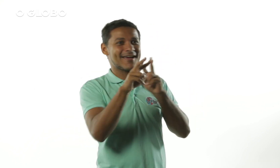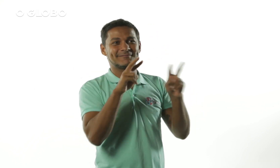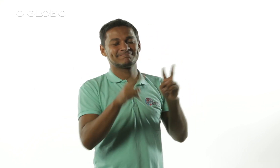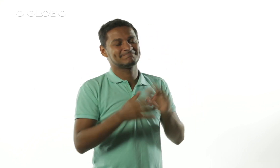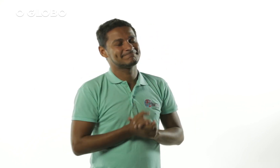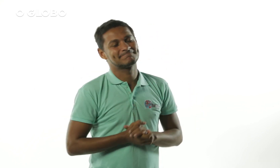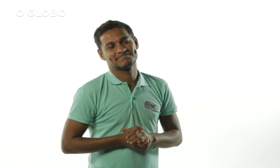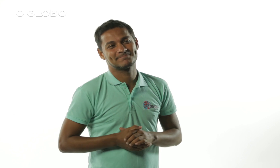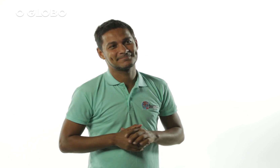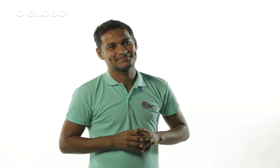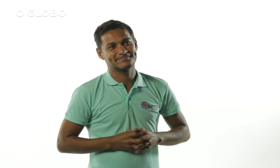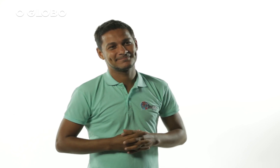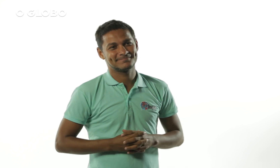ele entendeu, eu também entendi